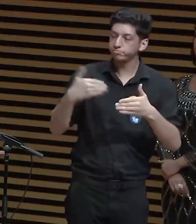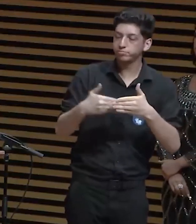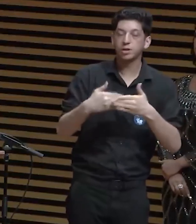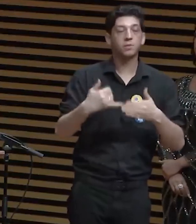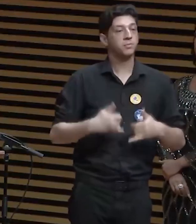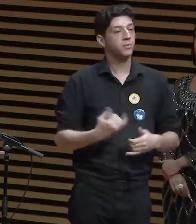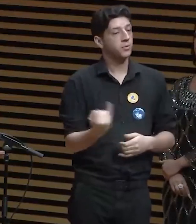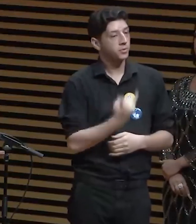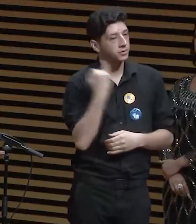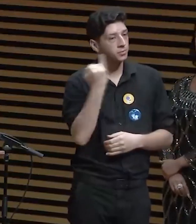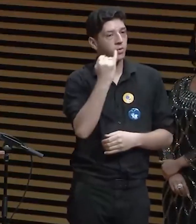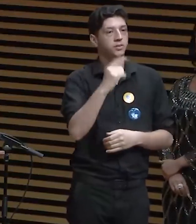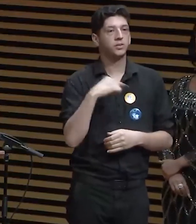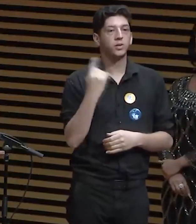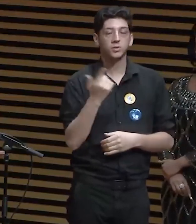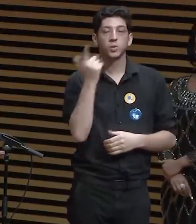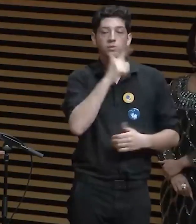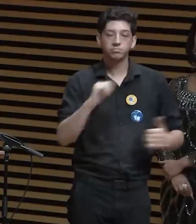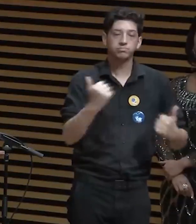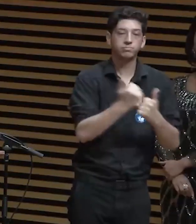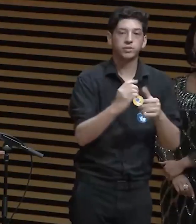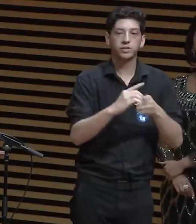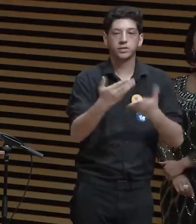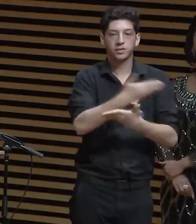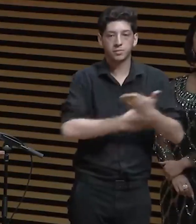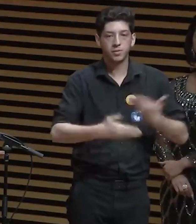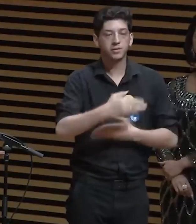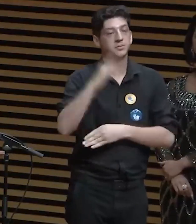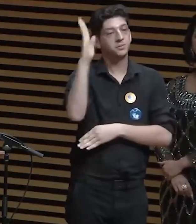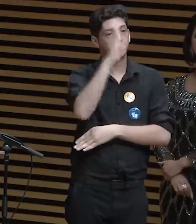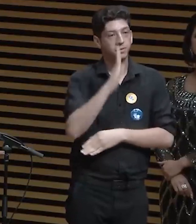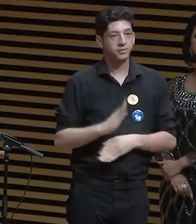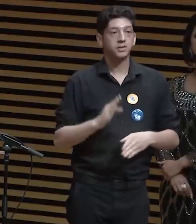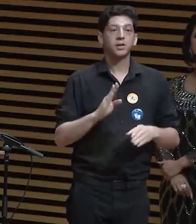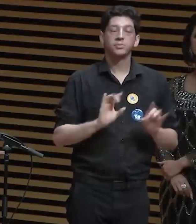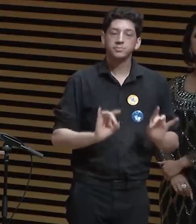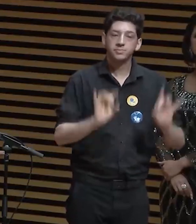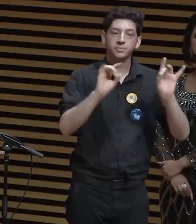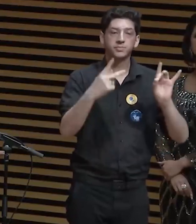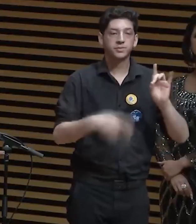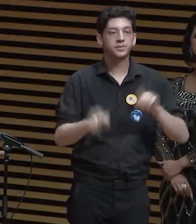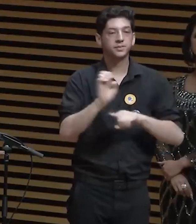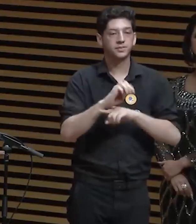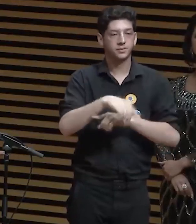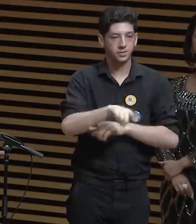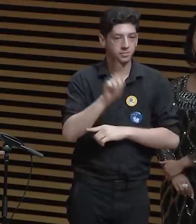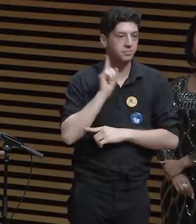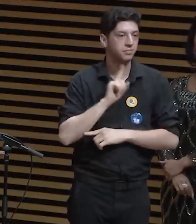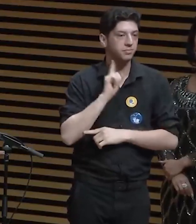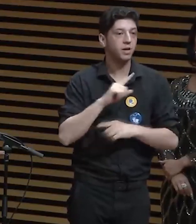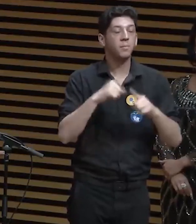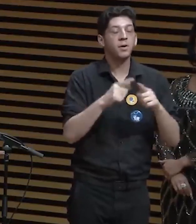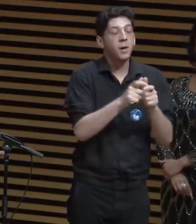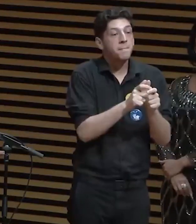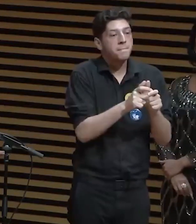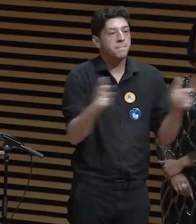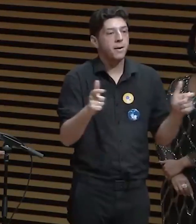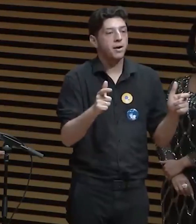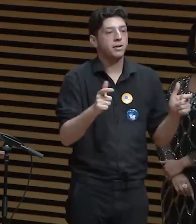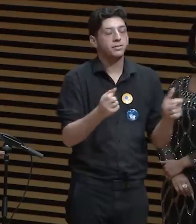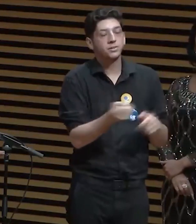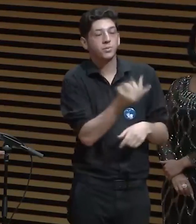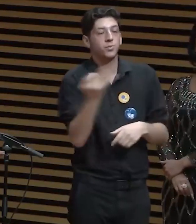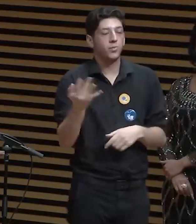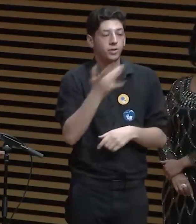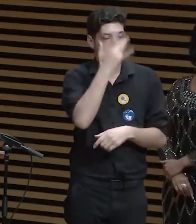para a concretização da democracia brasileira, em especial em Minas Gerais, onde o grande número de eleitores e as